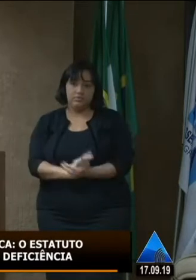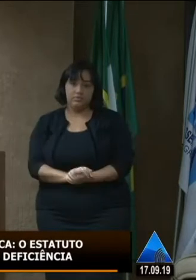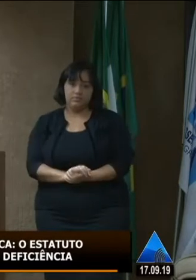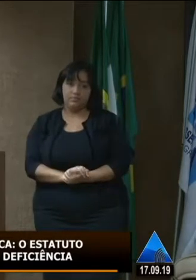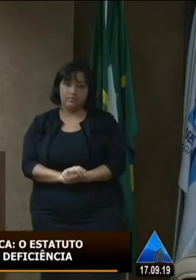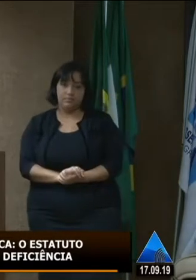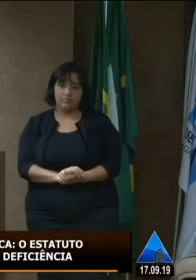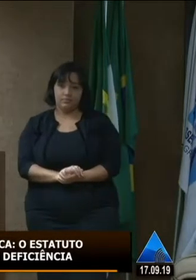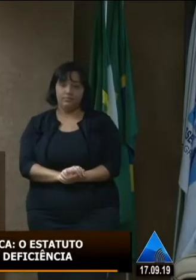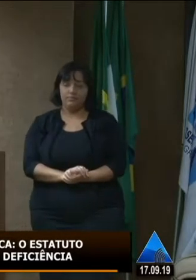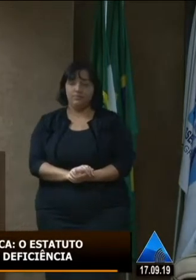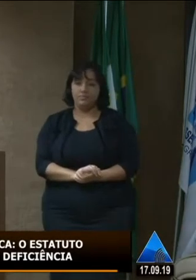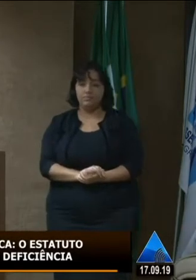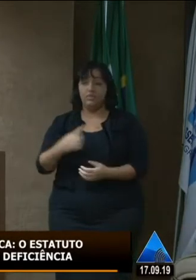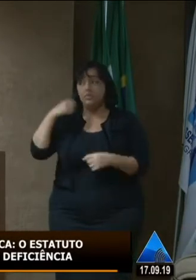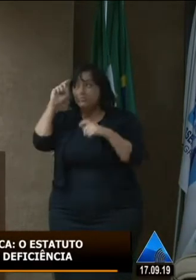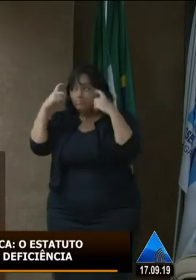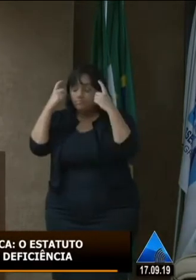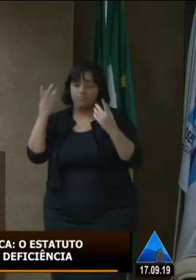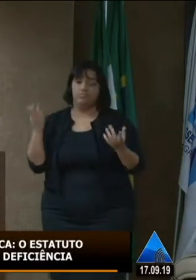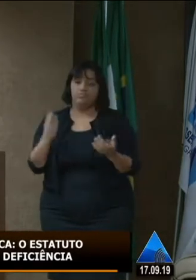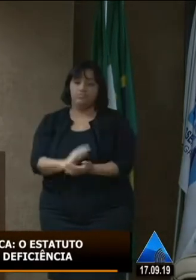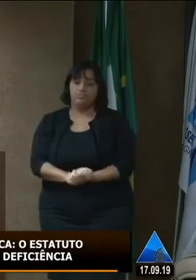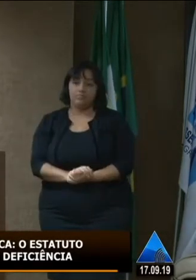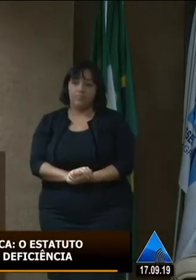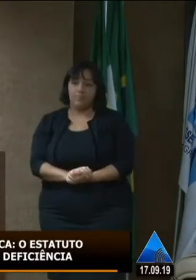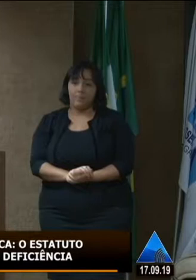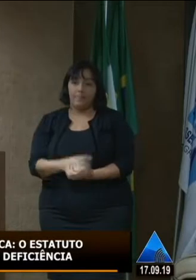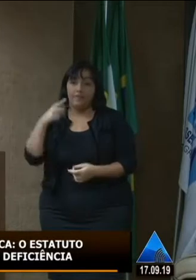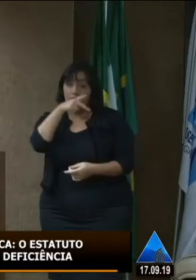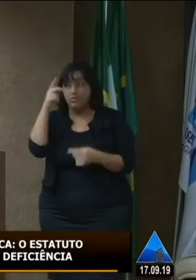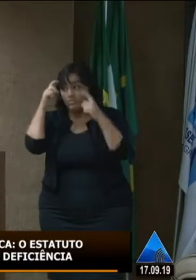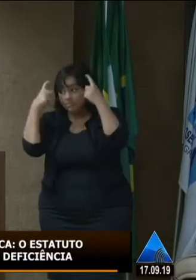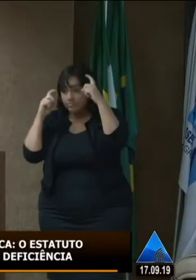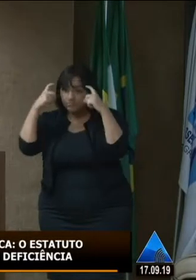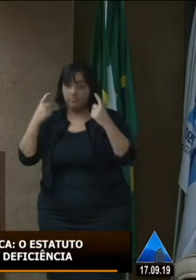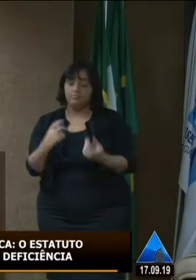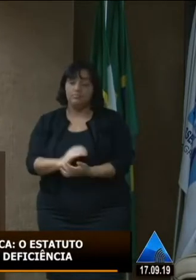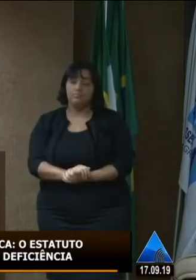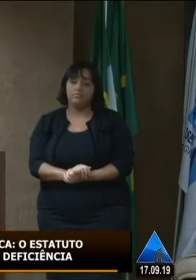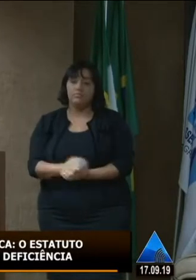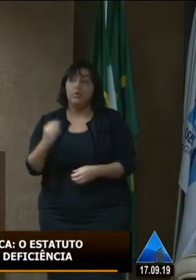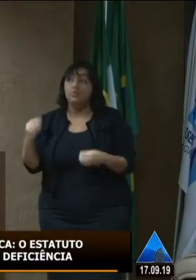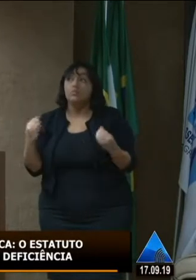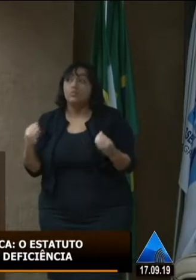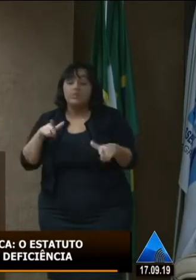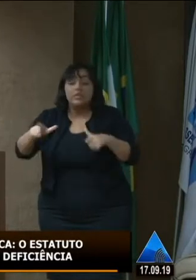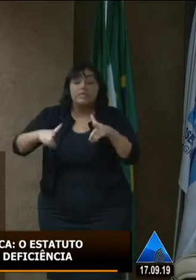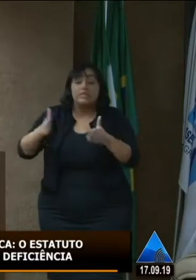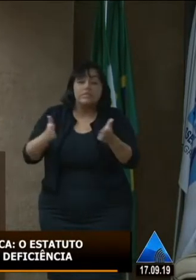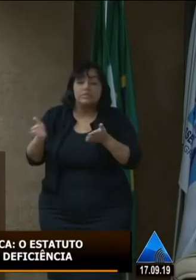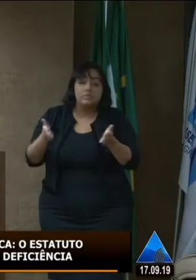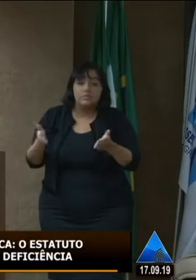deixo agora essa reflexão e o que é acessibilidade